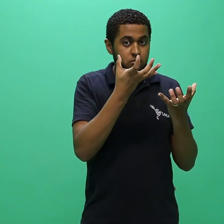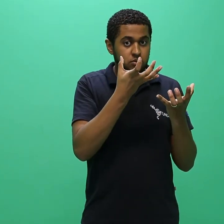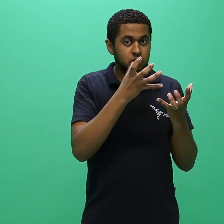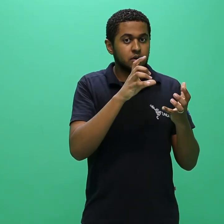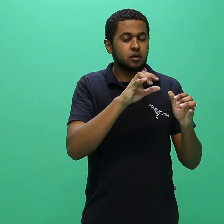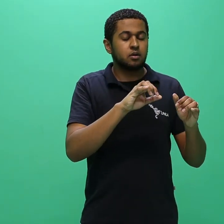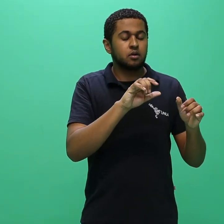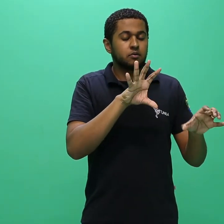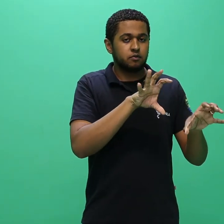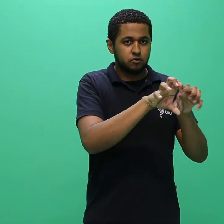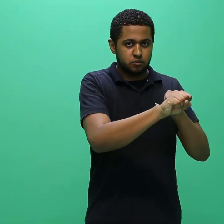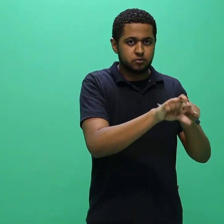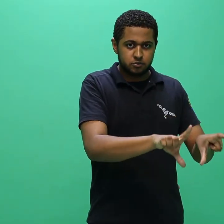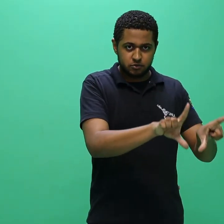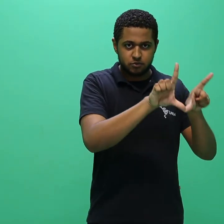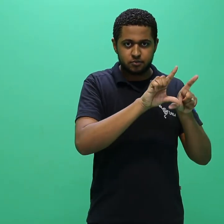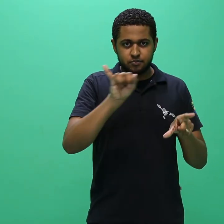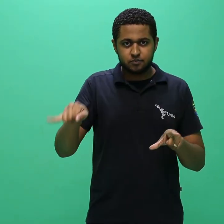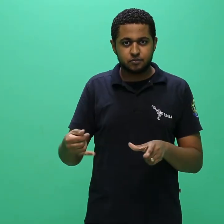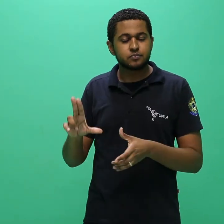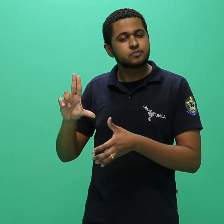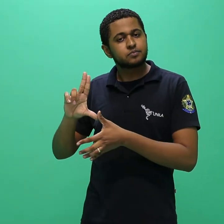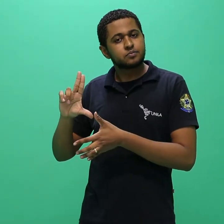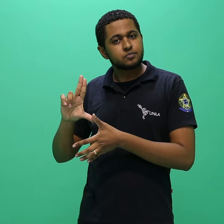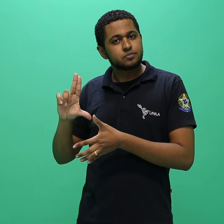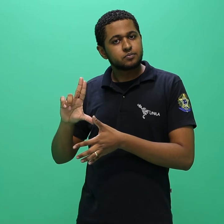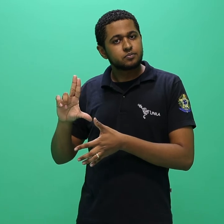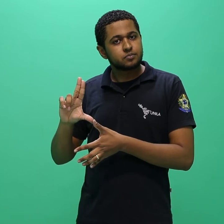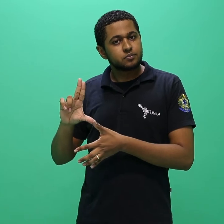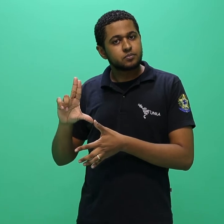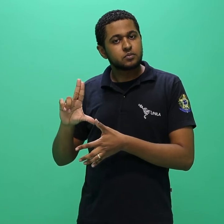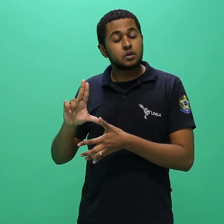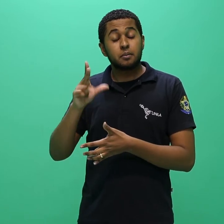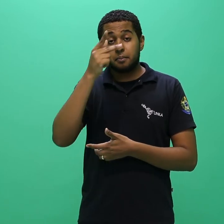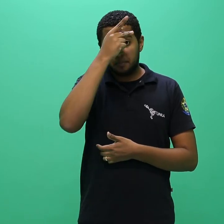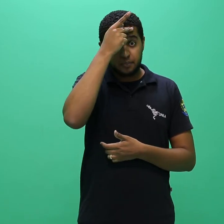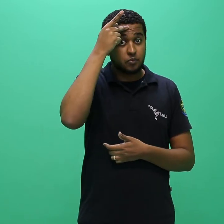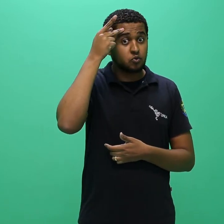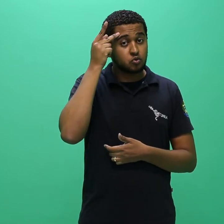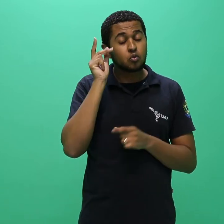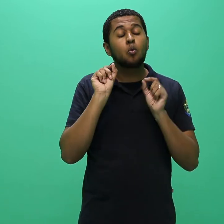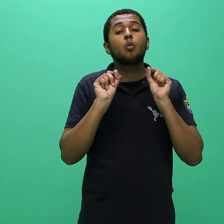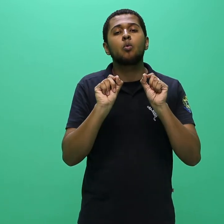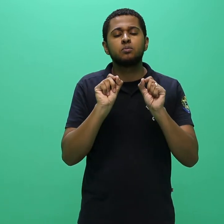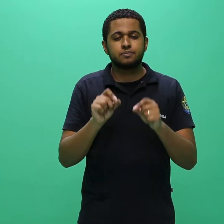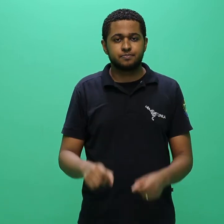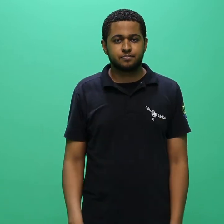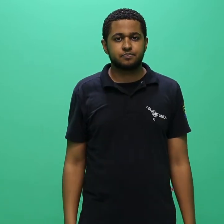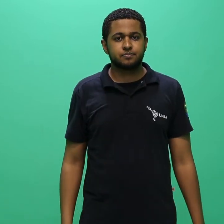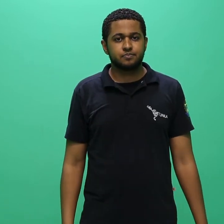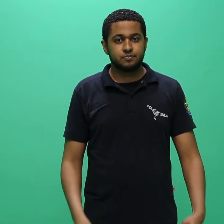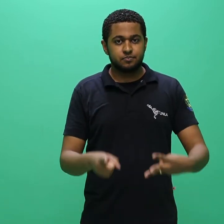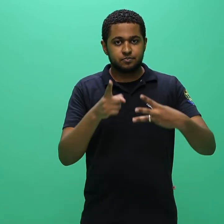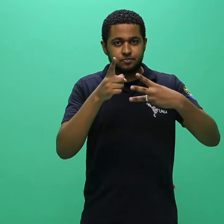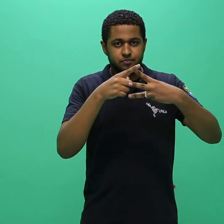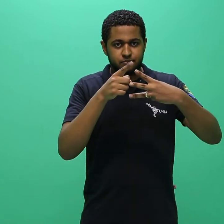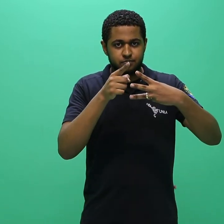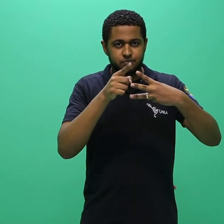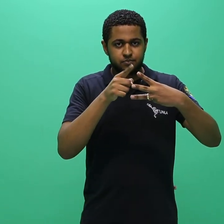candidato que 1.2.1.1.1.1.1.1.1.1.1.1.1.1.1.1.1.1